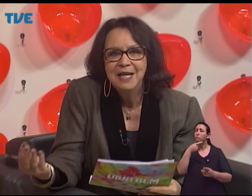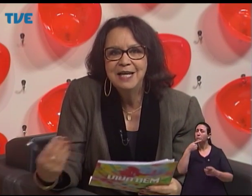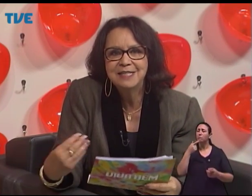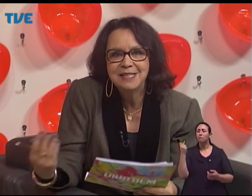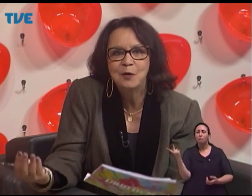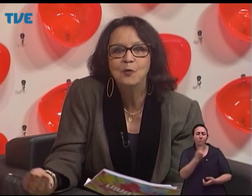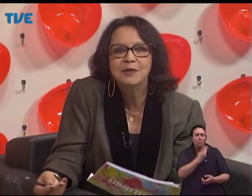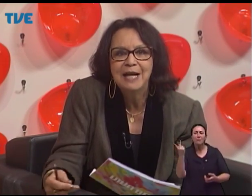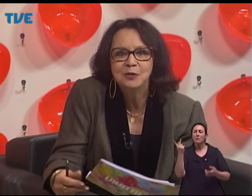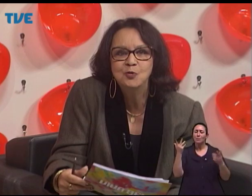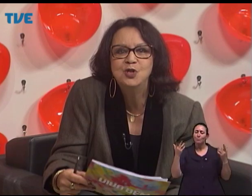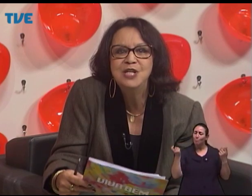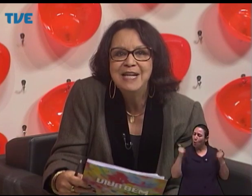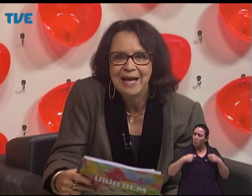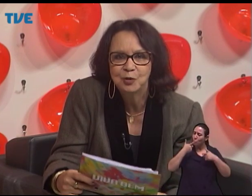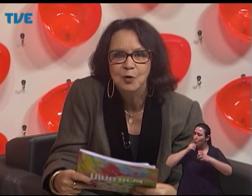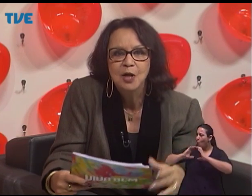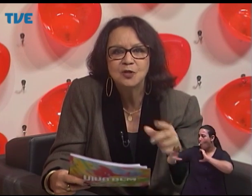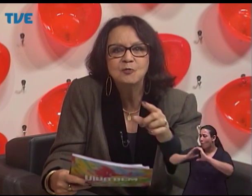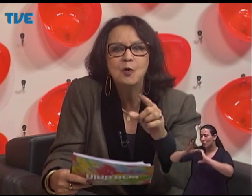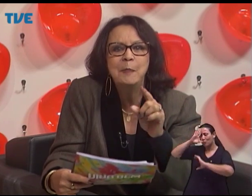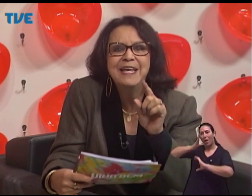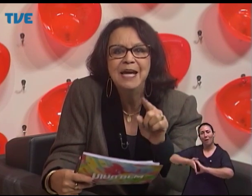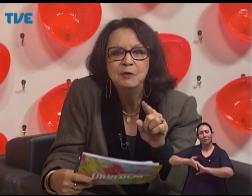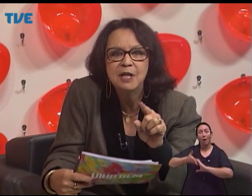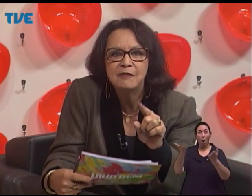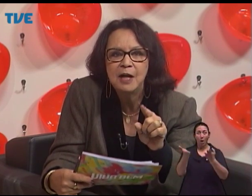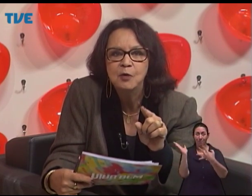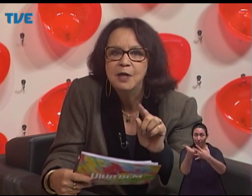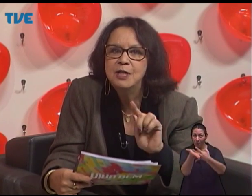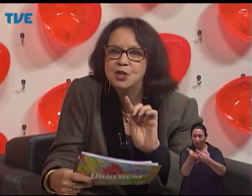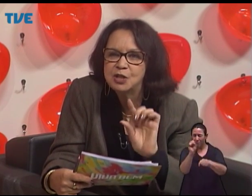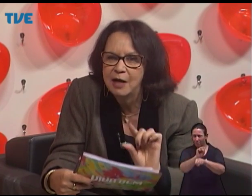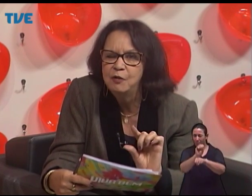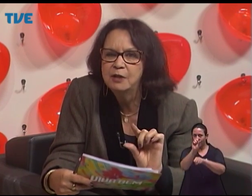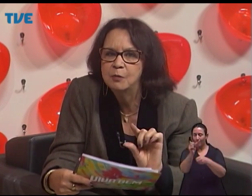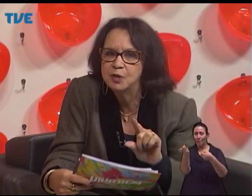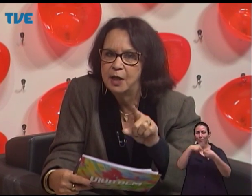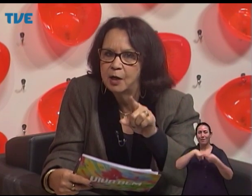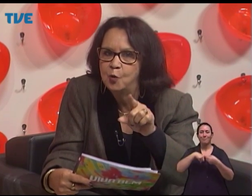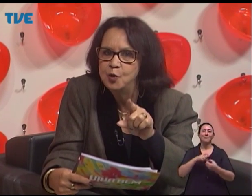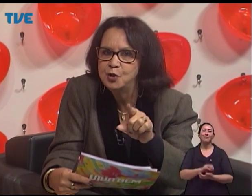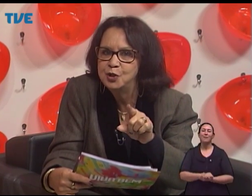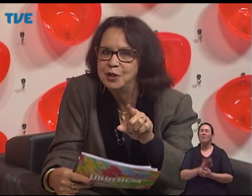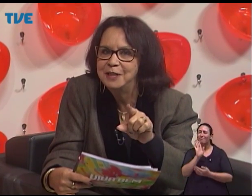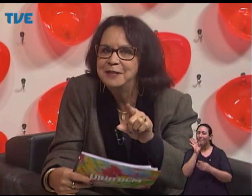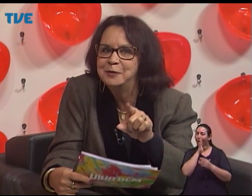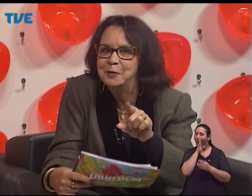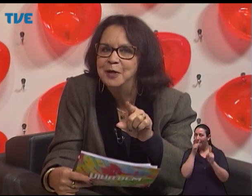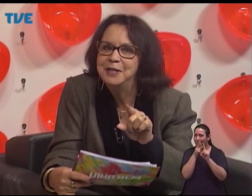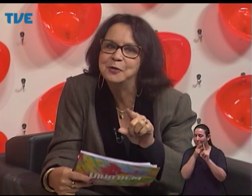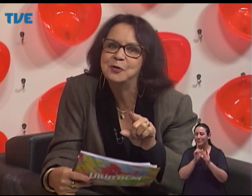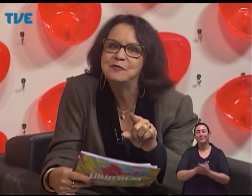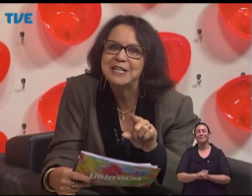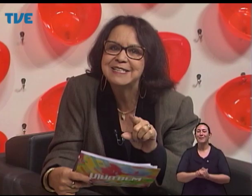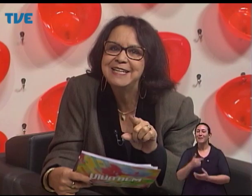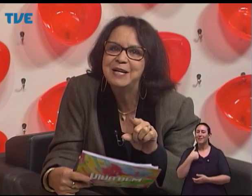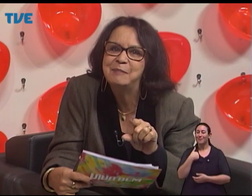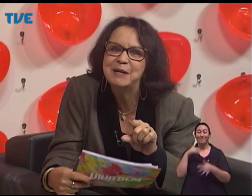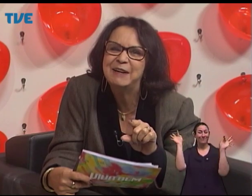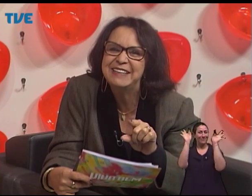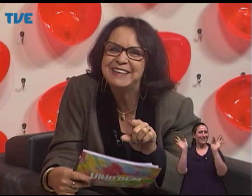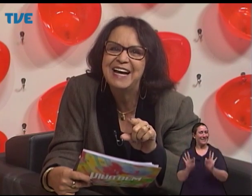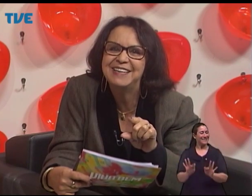ter esse contato direto. Nós vamos a um pequeno intervalo e já voltamos. Ele é curtinho e eu estou